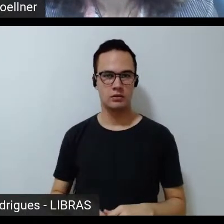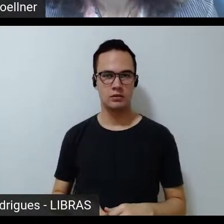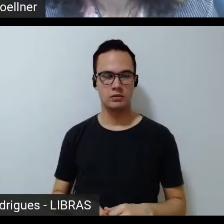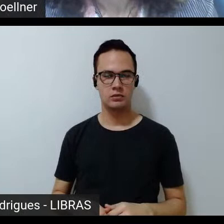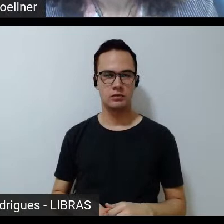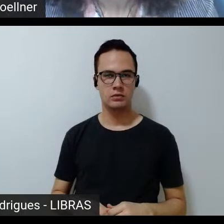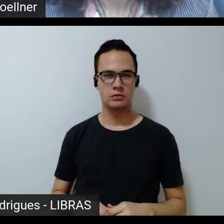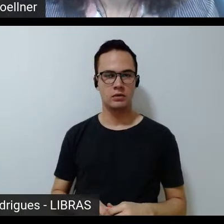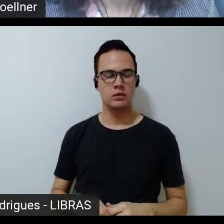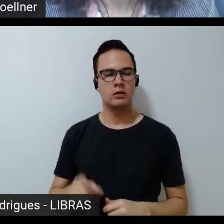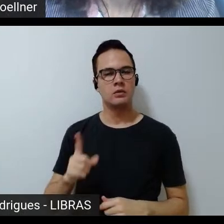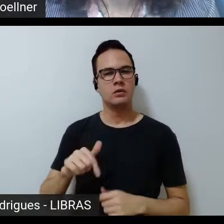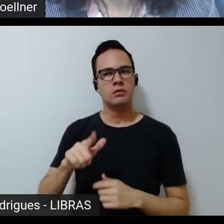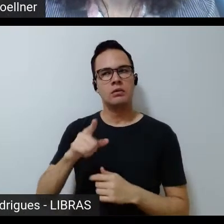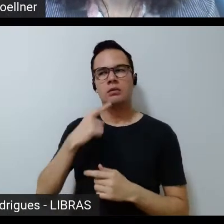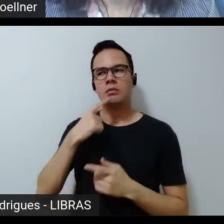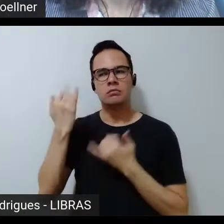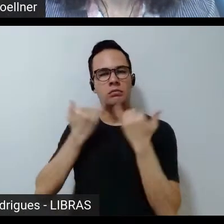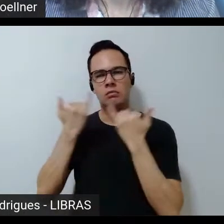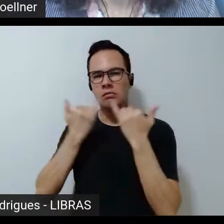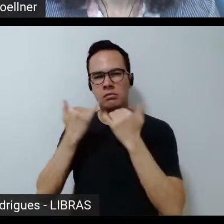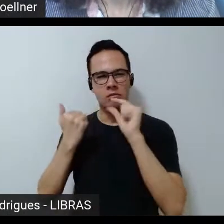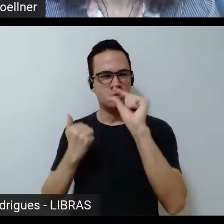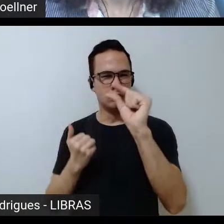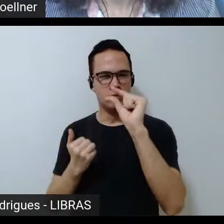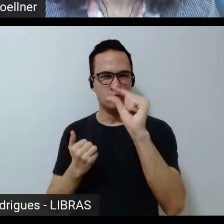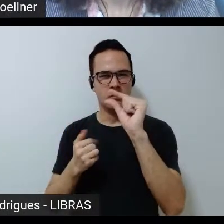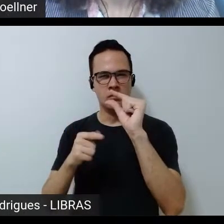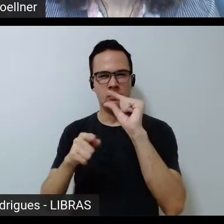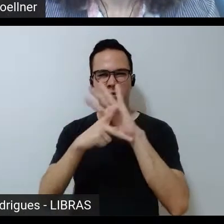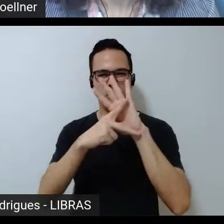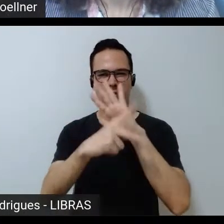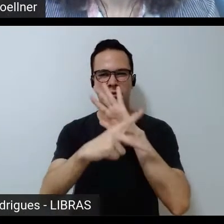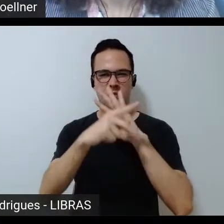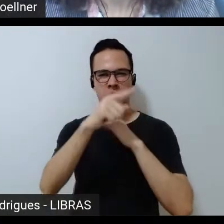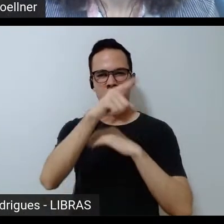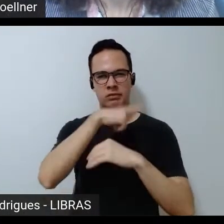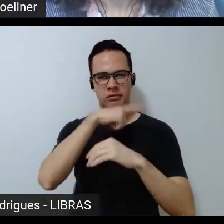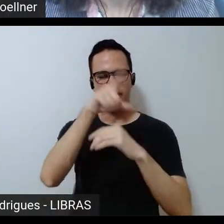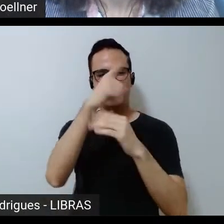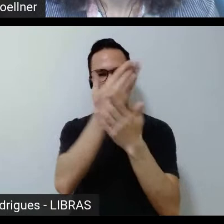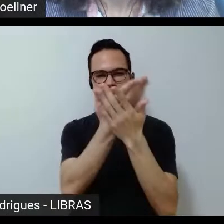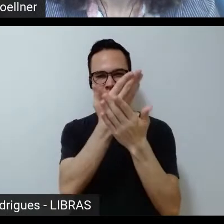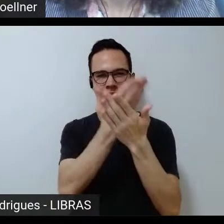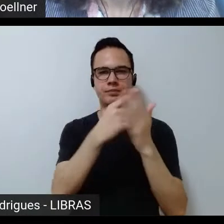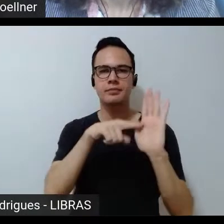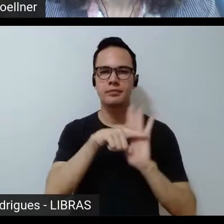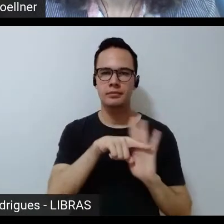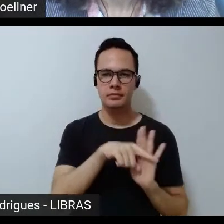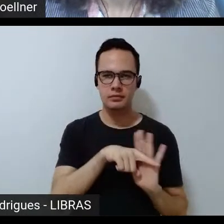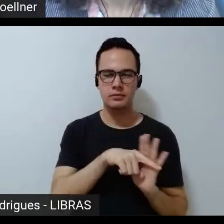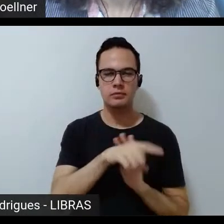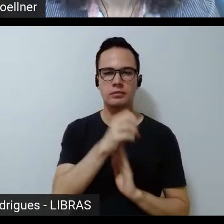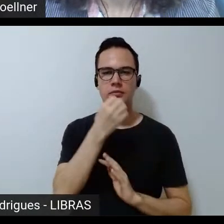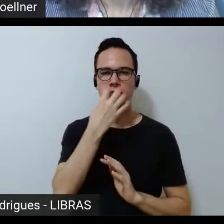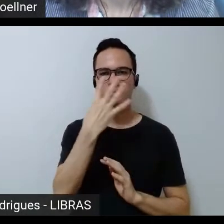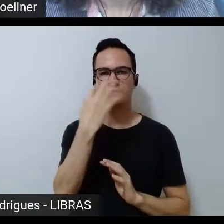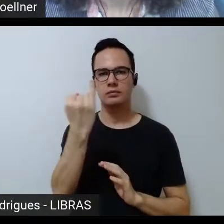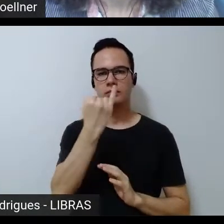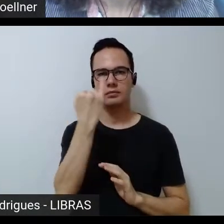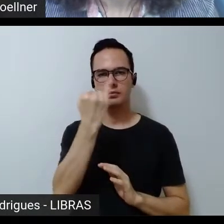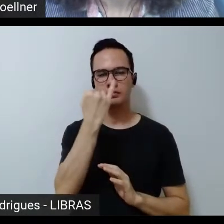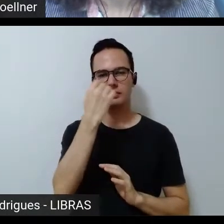sobram pouquíssimas informações sobre ela, há uma tese muito boa e muito importante